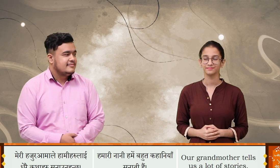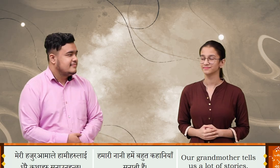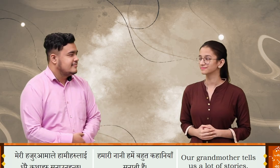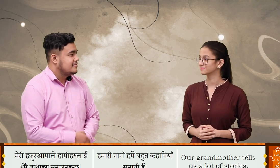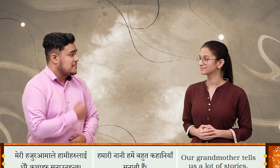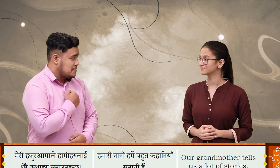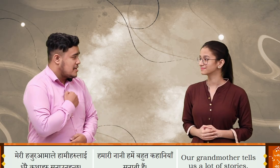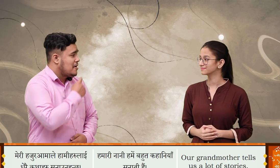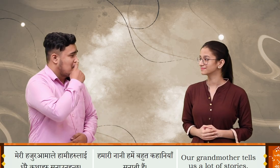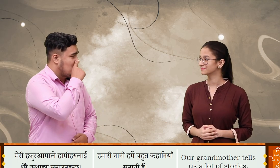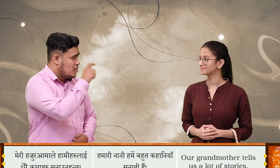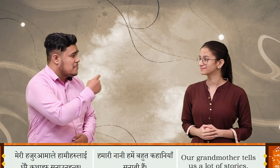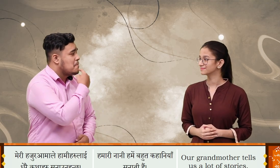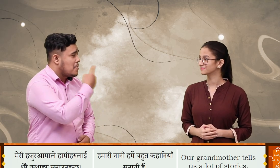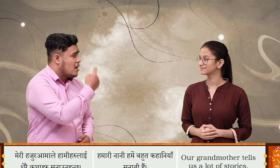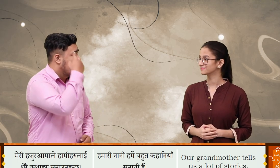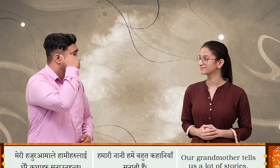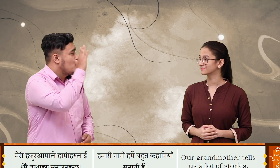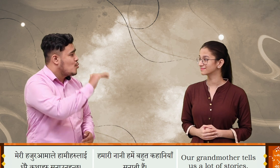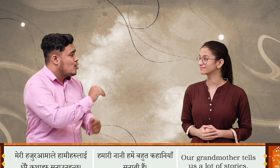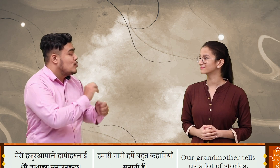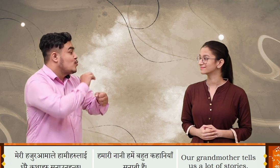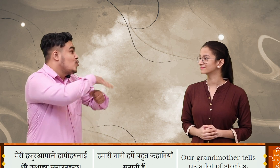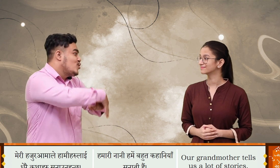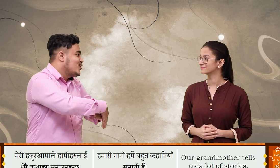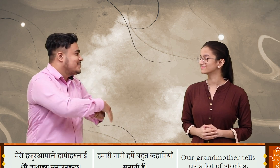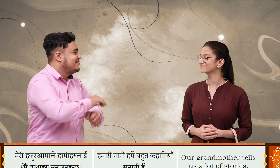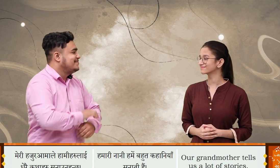मेरी हजुरामा ले हामे अरला इधरे कथा अरू सुनावनुँच